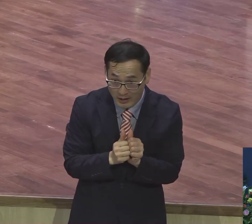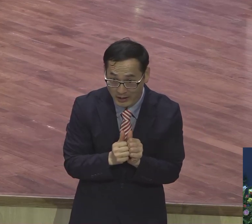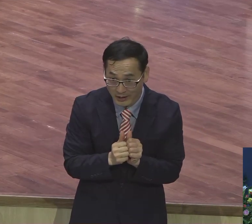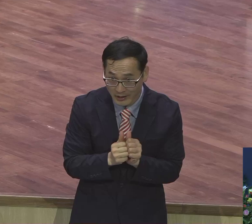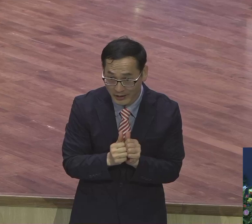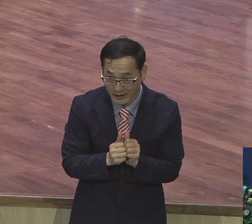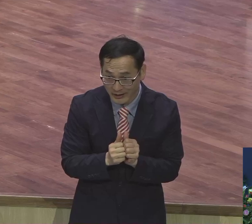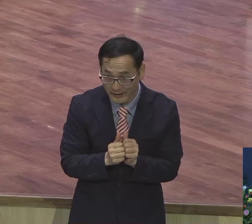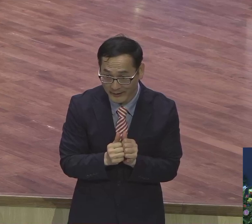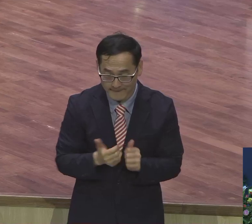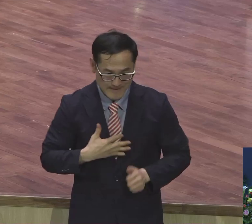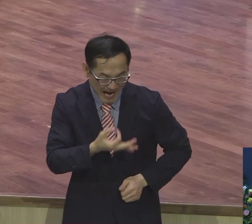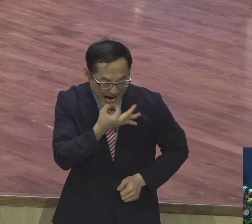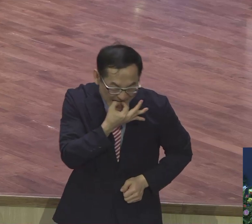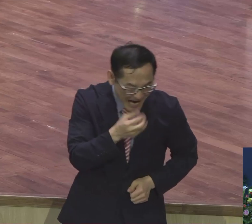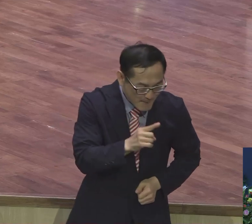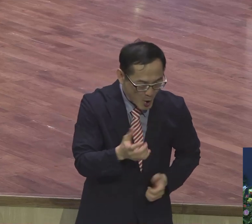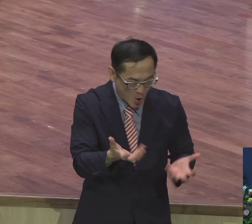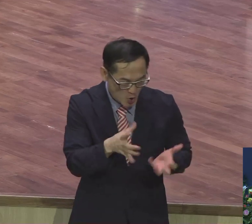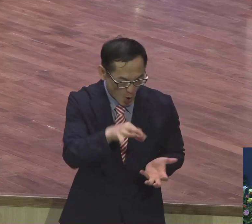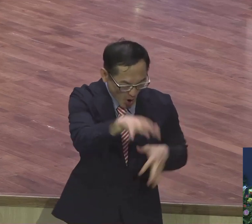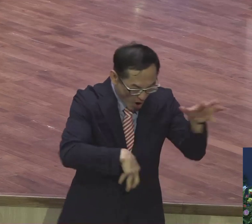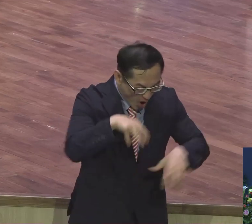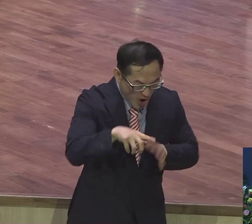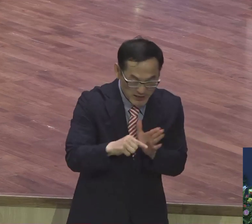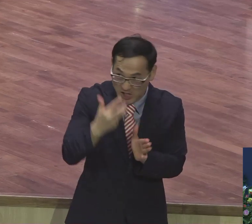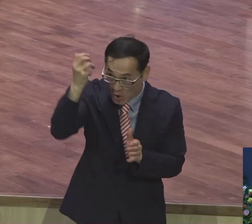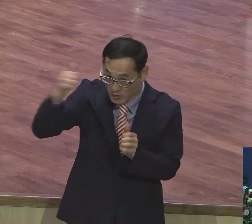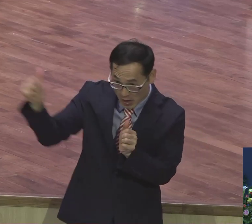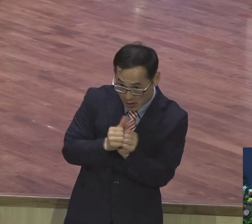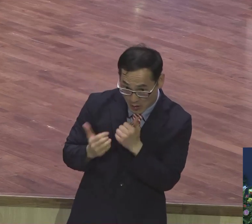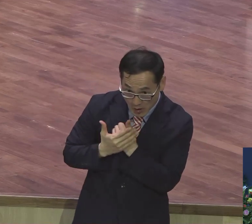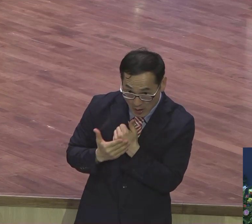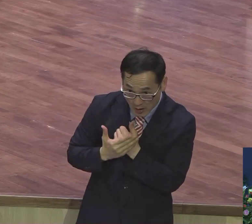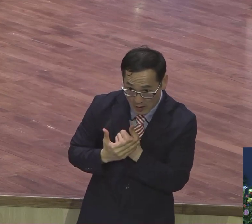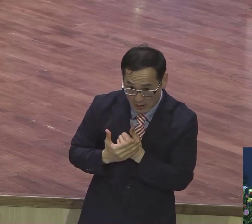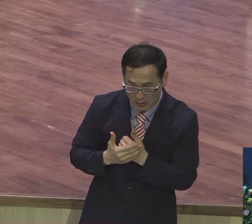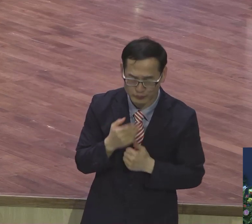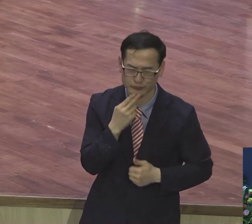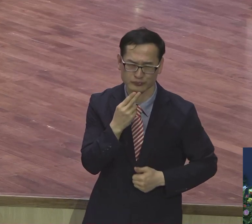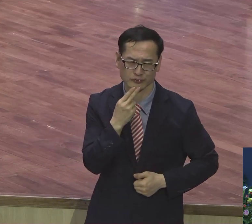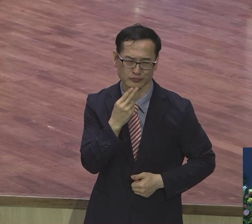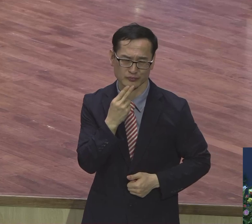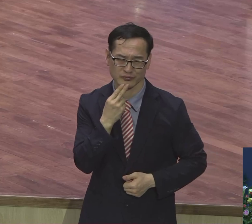거 채우려고 아랑아랑 그냥 액을 볶을 하는데 그거 채워줍니까. 안 채워줍니다.